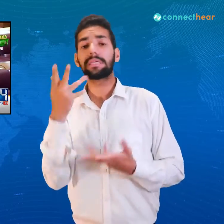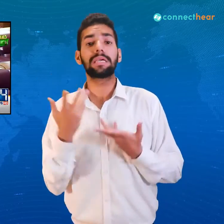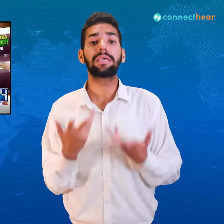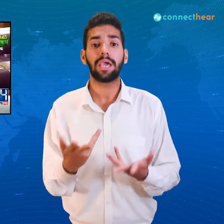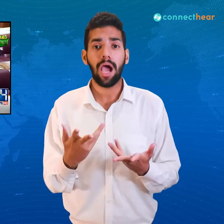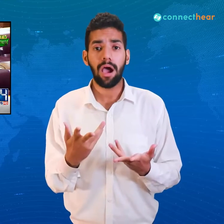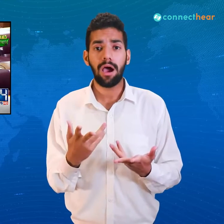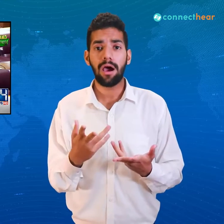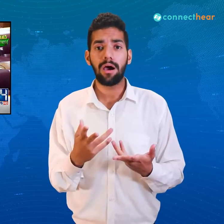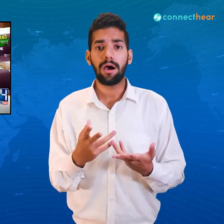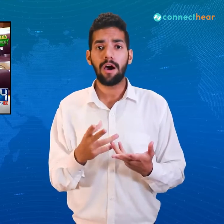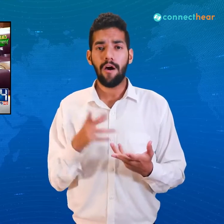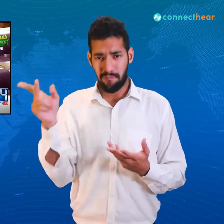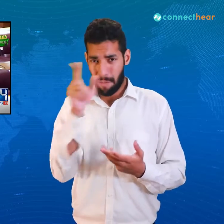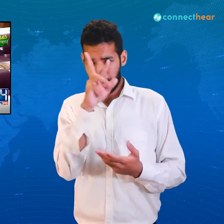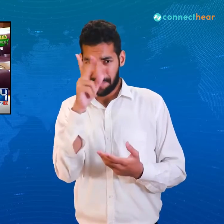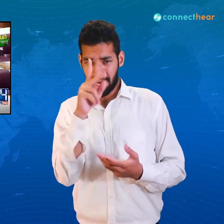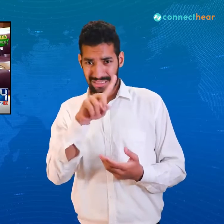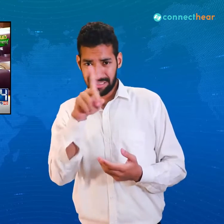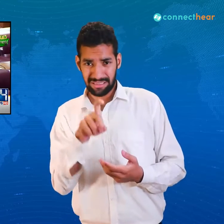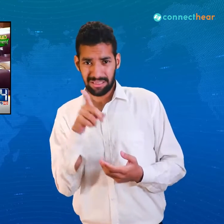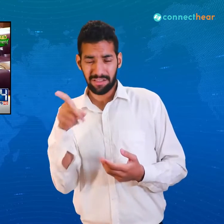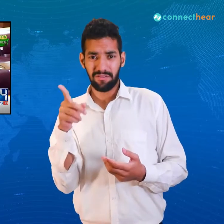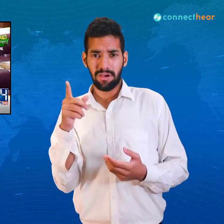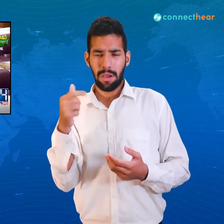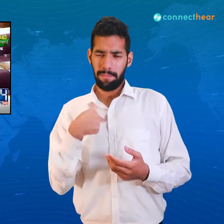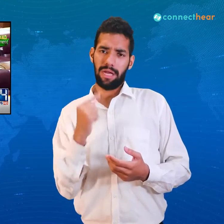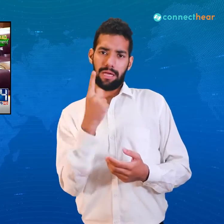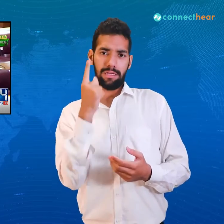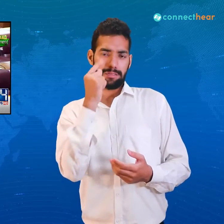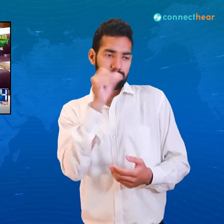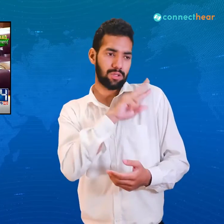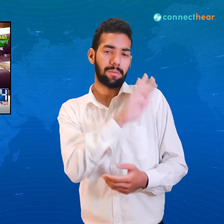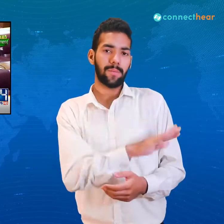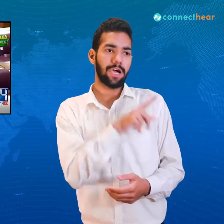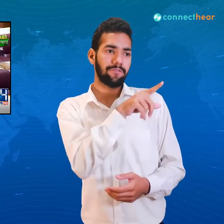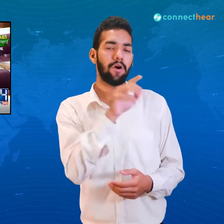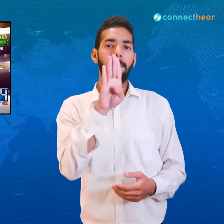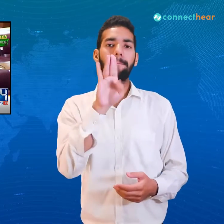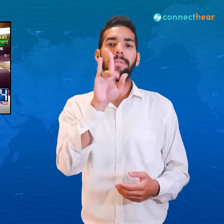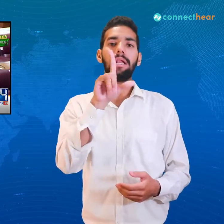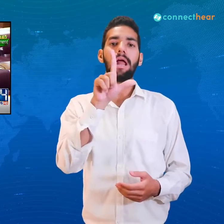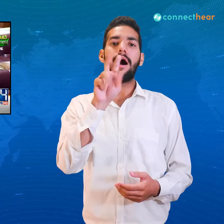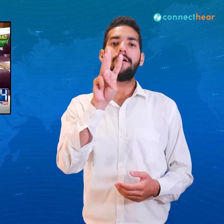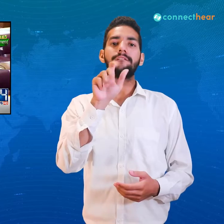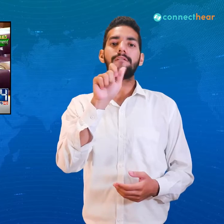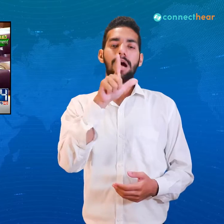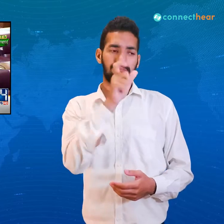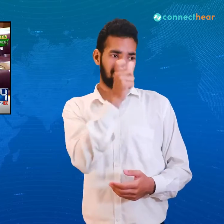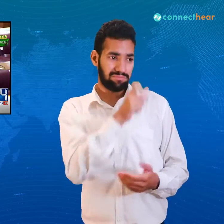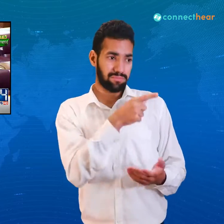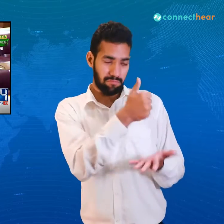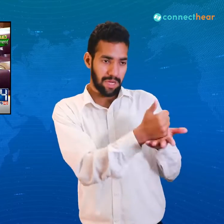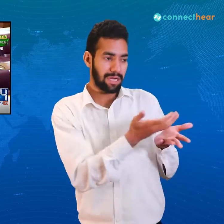عمران خان صاحب کا گناہ یہ ہے میرے چھوٹے بھائی ہیں لیکن لیڈر میں اعترام سے نام لوں گا بلاول صاحب بیٹھے ہیں